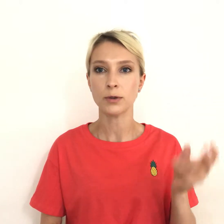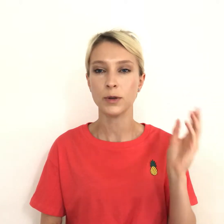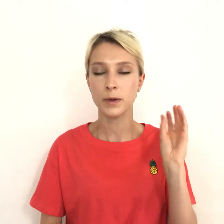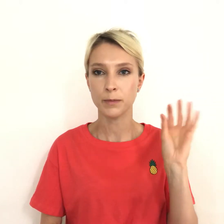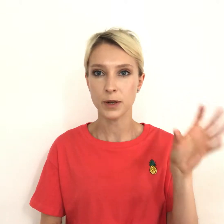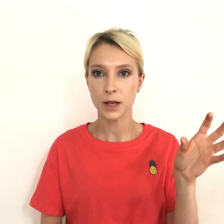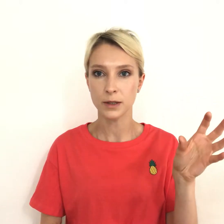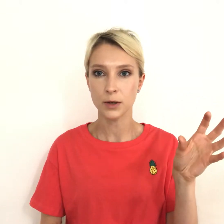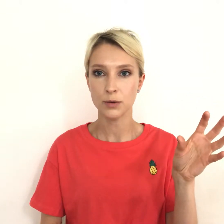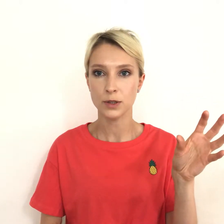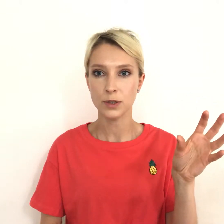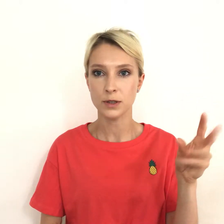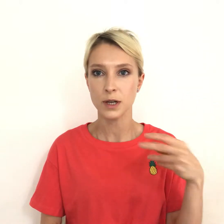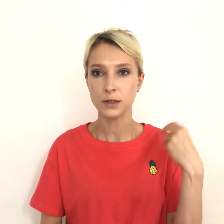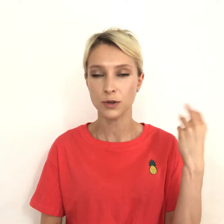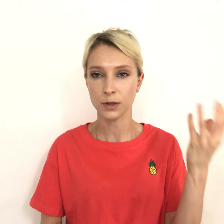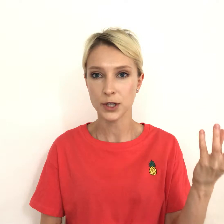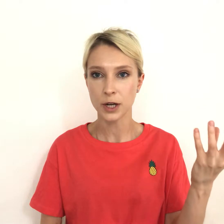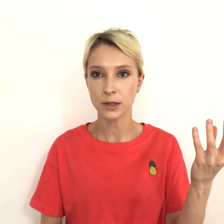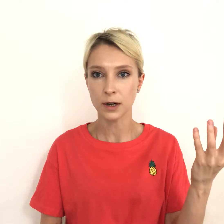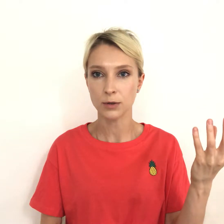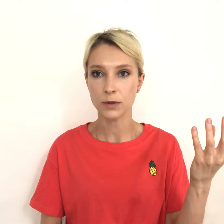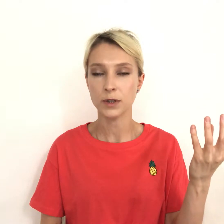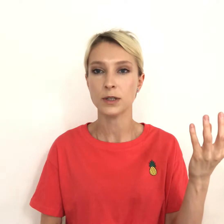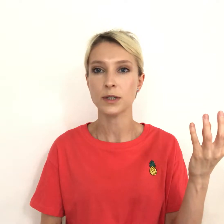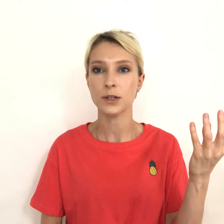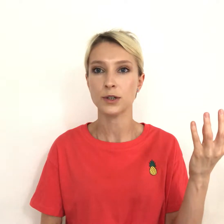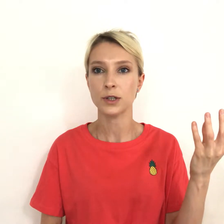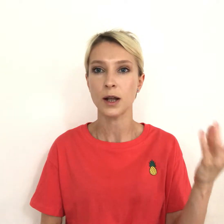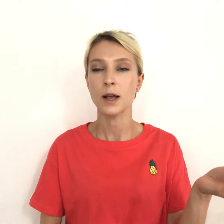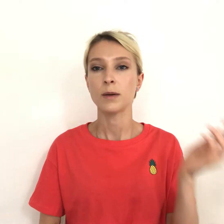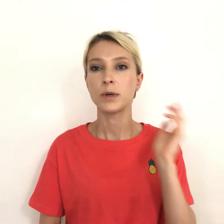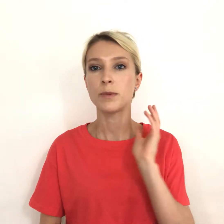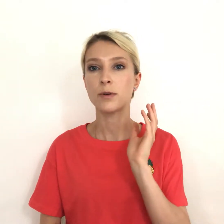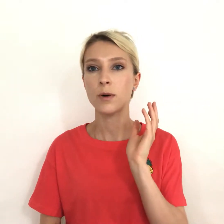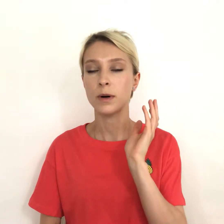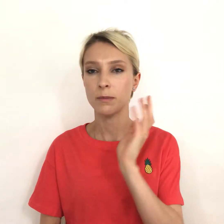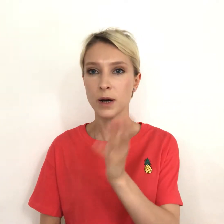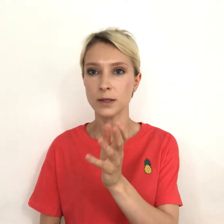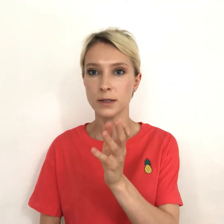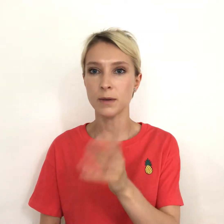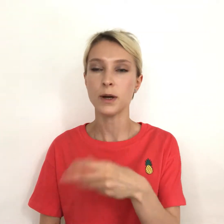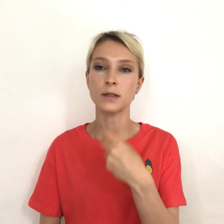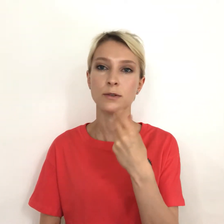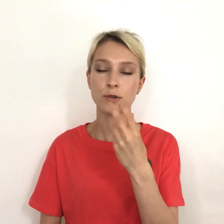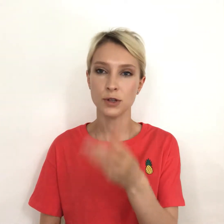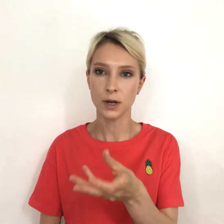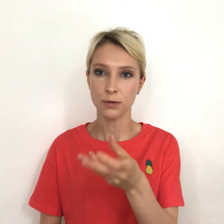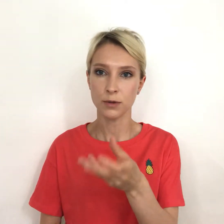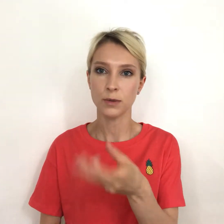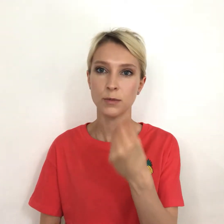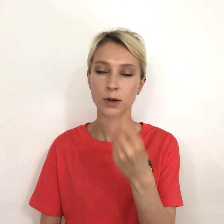которая пролонгирует сытость за счет клетчатки, которая в ней содержится. Мы берем масло. Масло тоже, оно немного